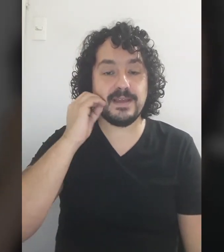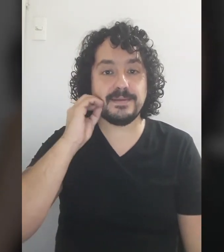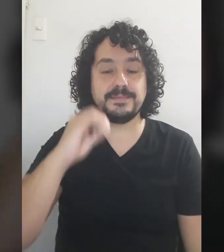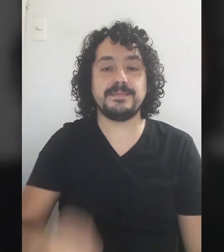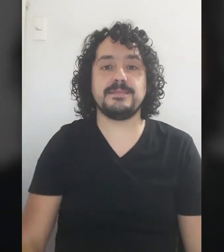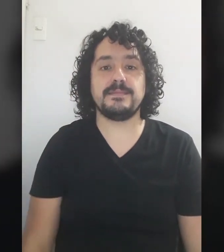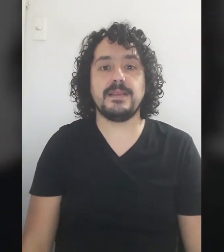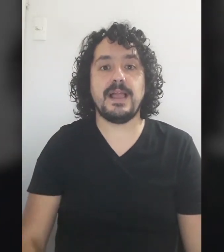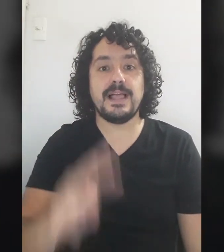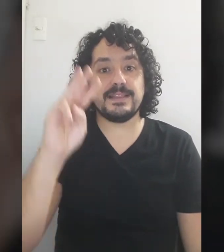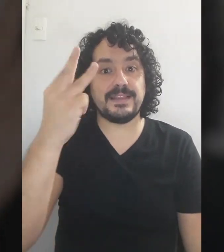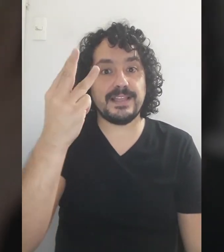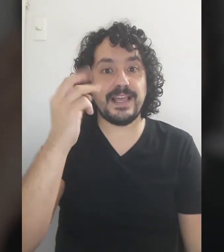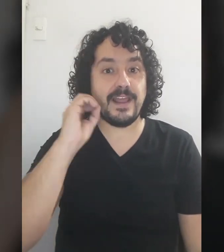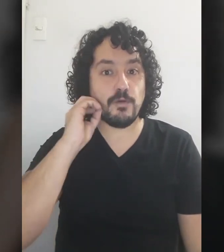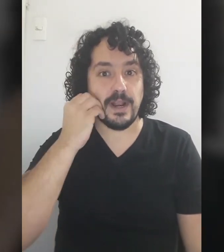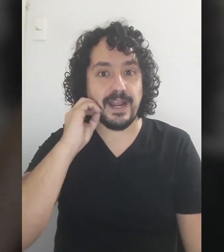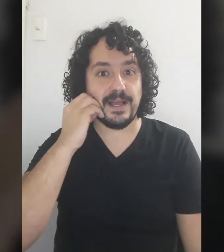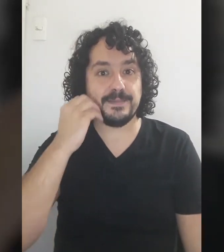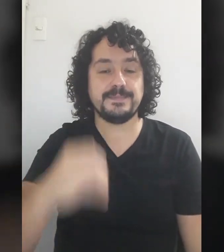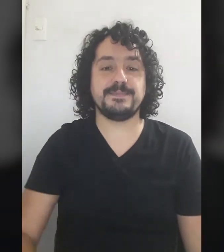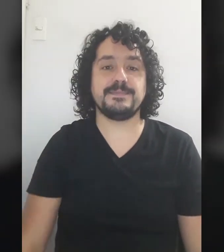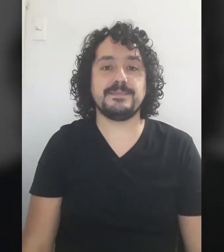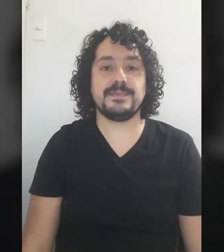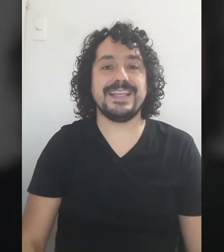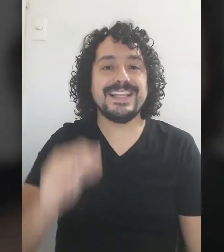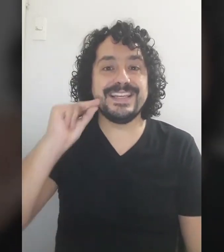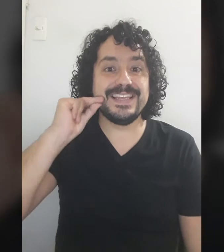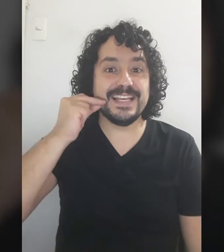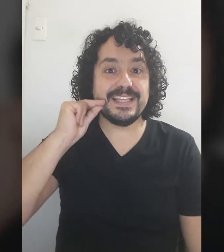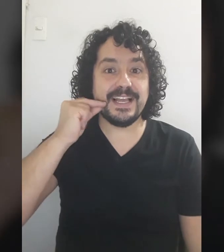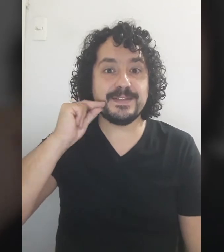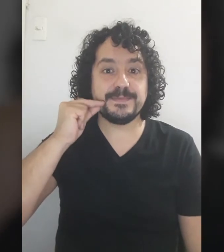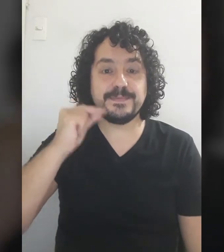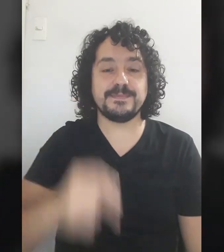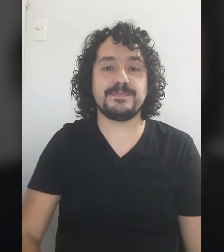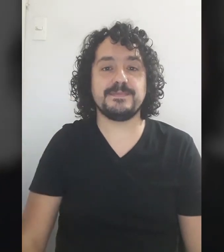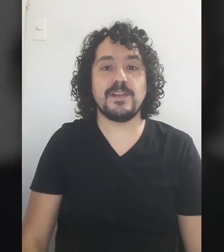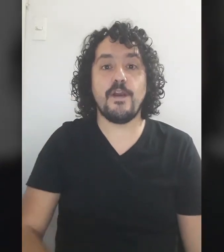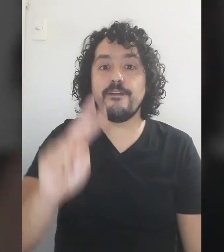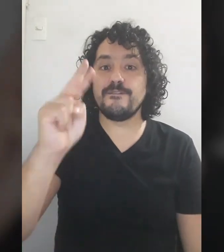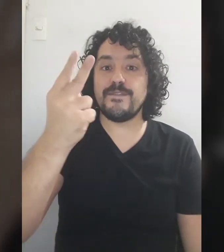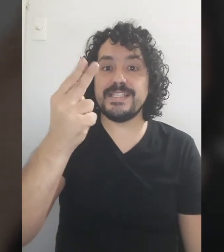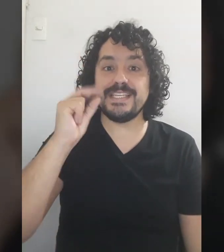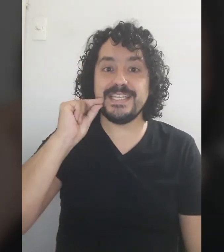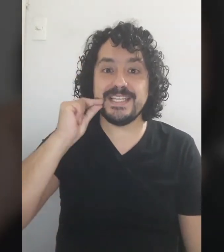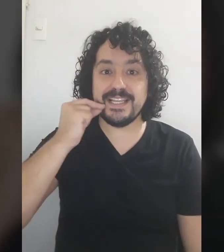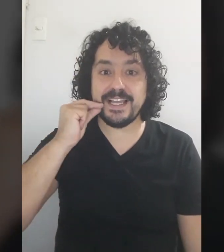Tatarabuela Nieta Biciñeta